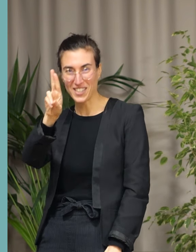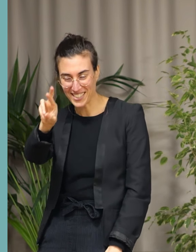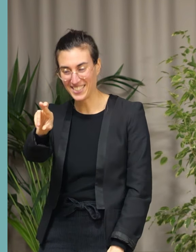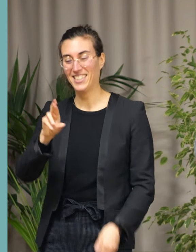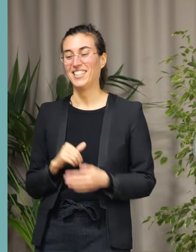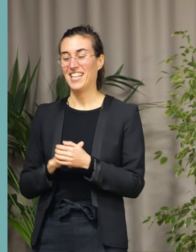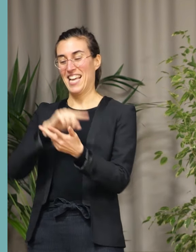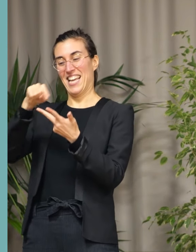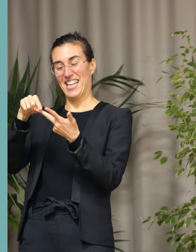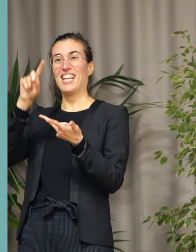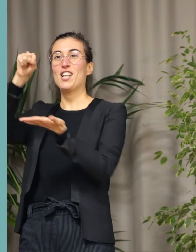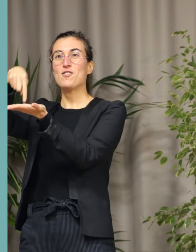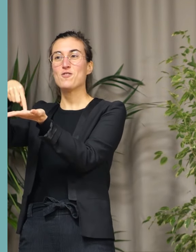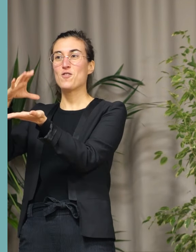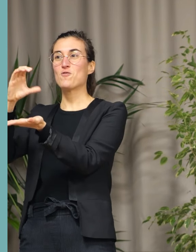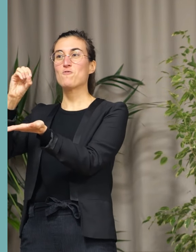Et à Coubertin.